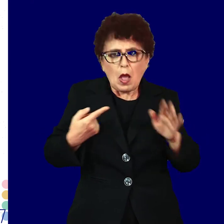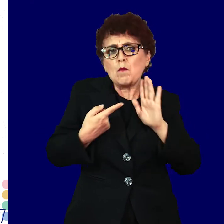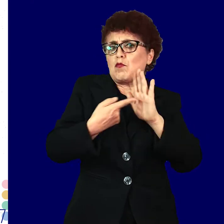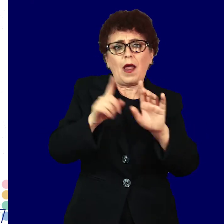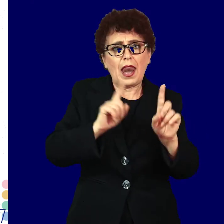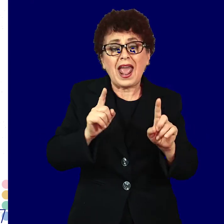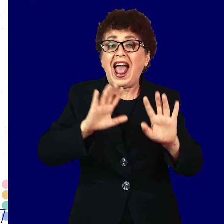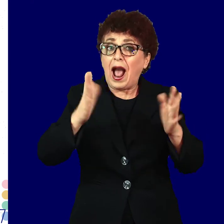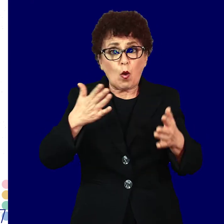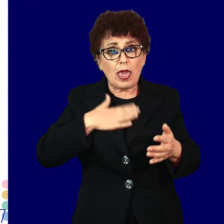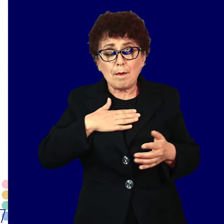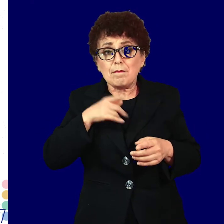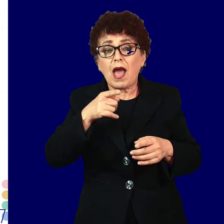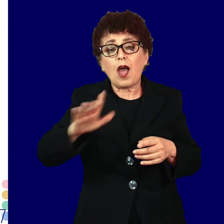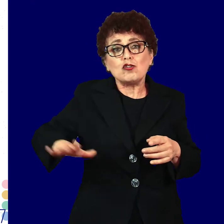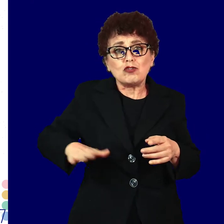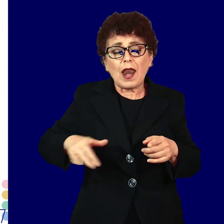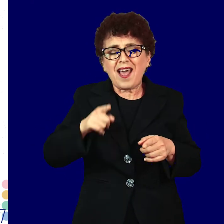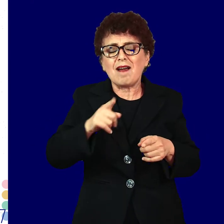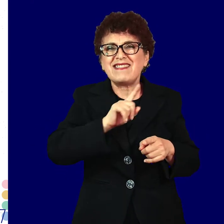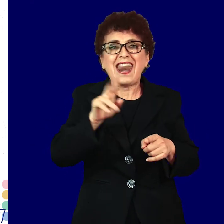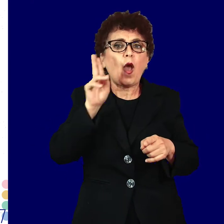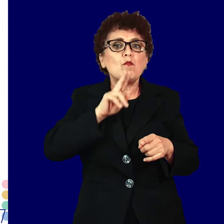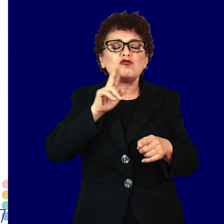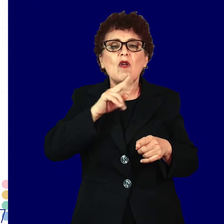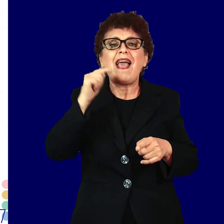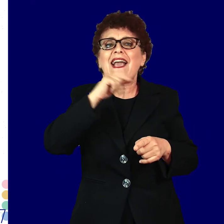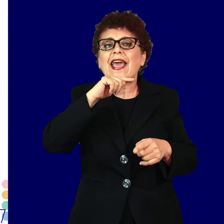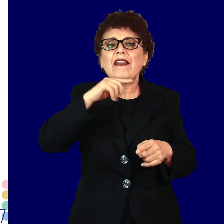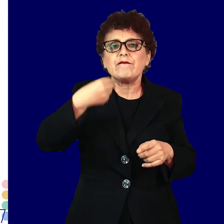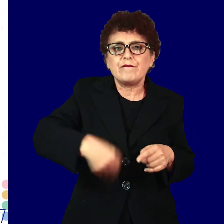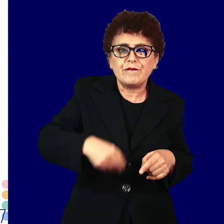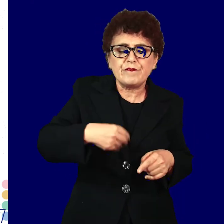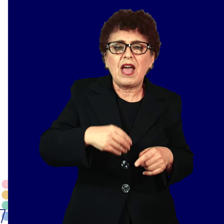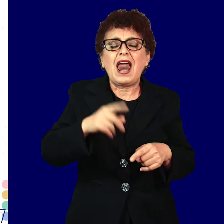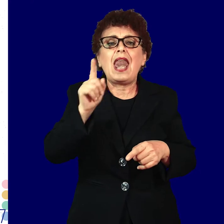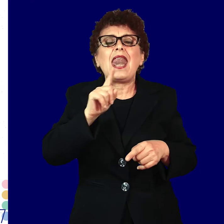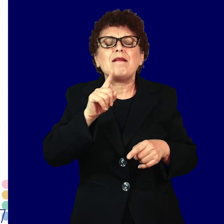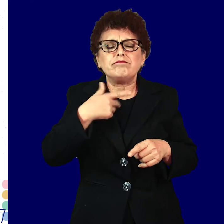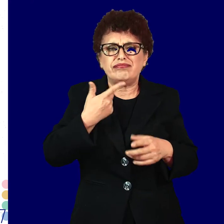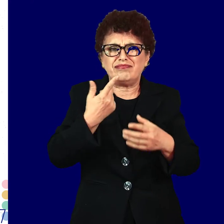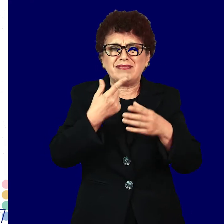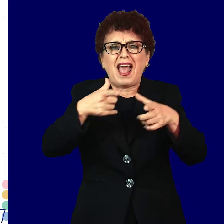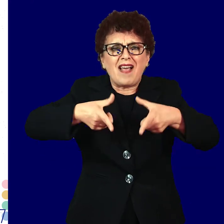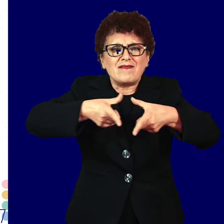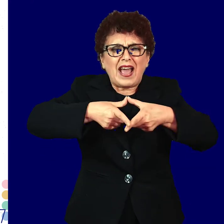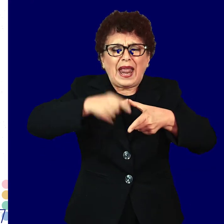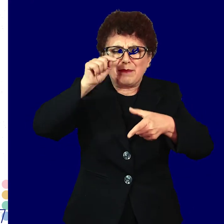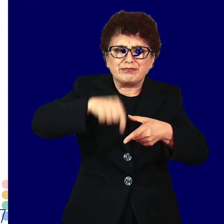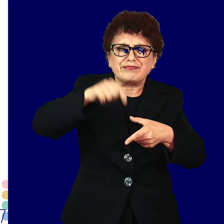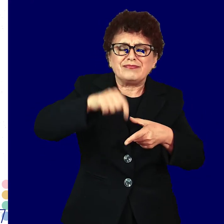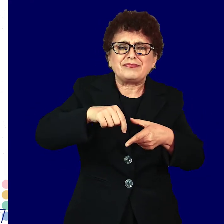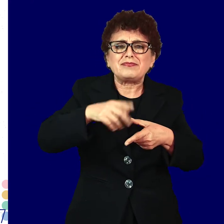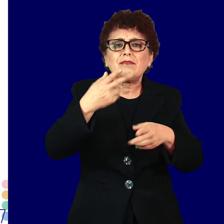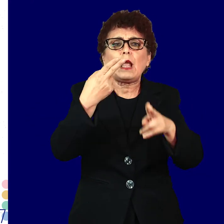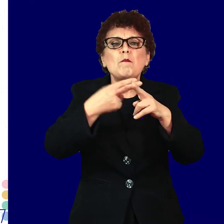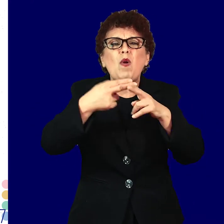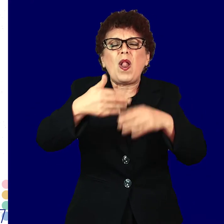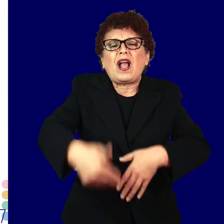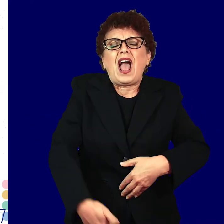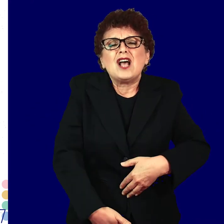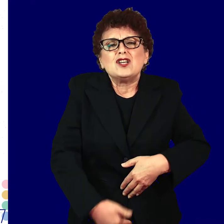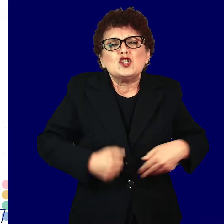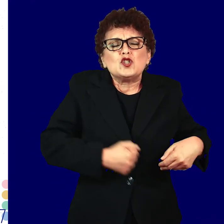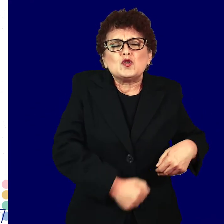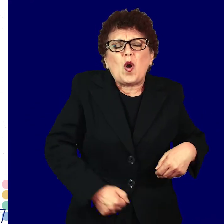Ако ги има, тие можат да бидат невообичајно крварење и невообичаје нисце докот вагината, Болка во долниот дел